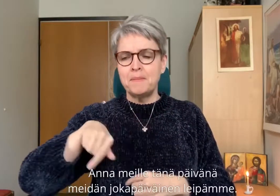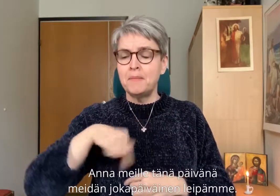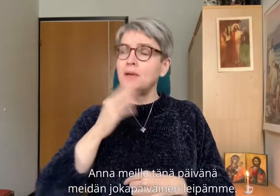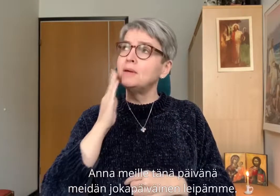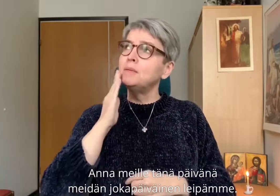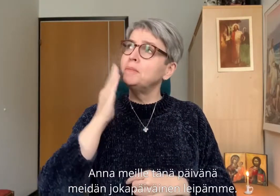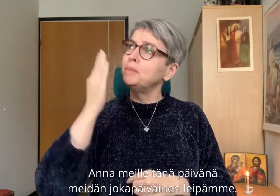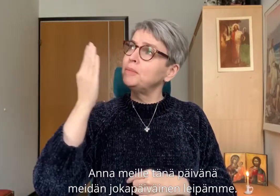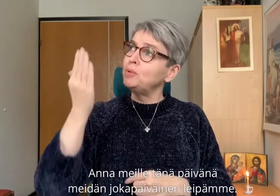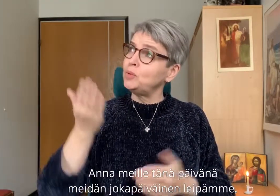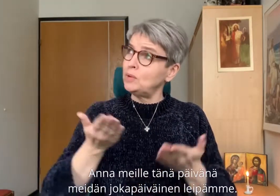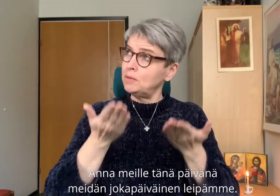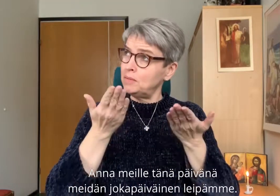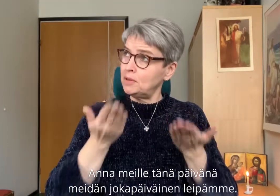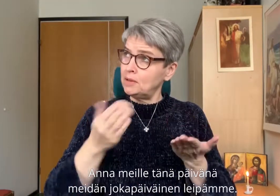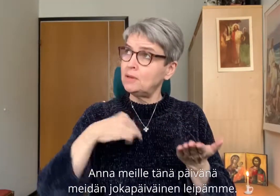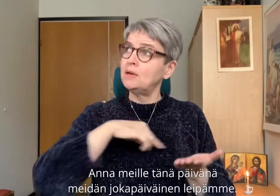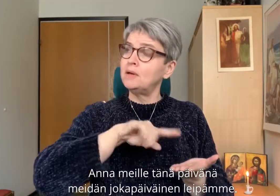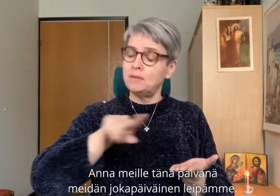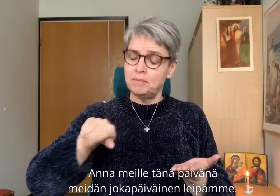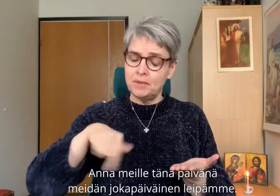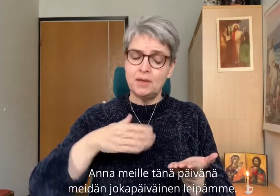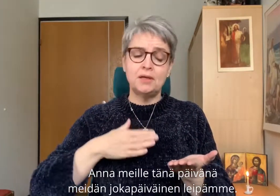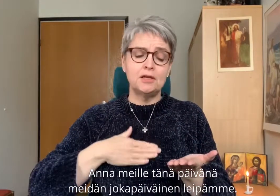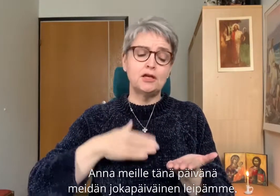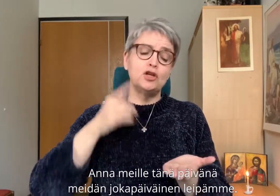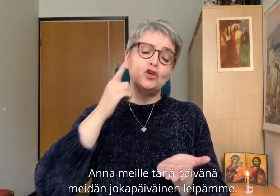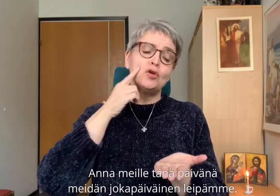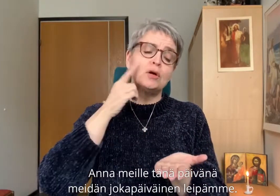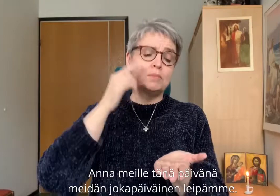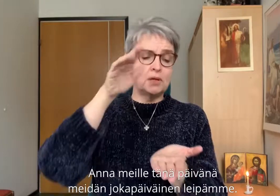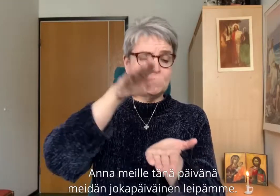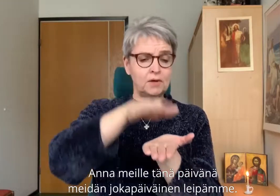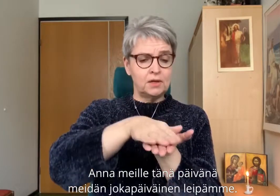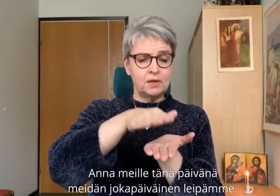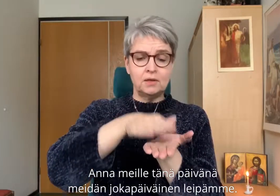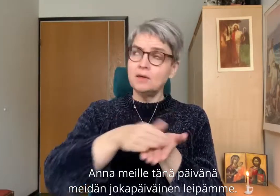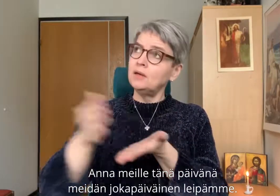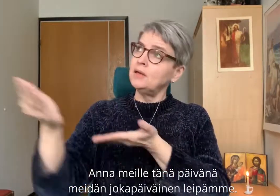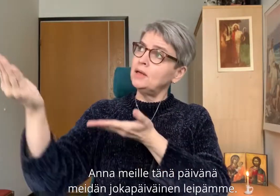Anna meille tänä päivänä meidän jokapäiväinen leipämme